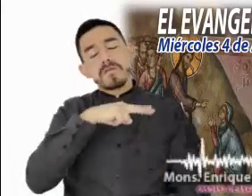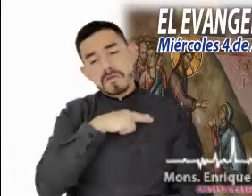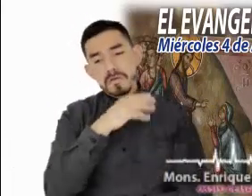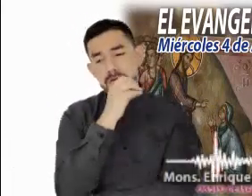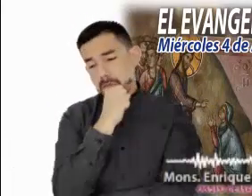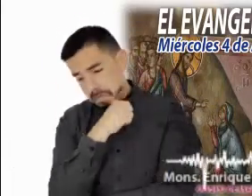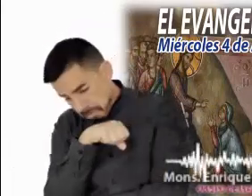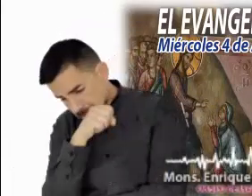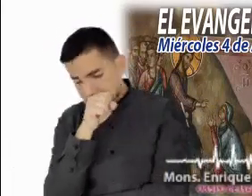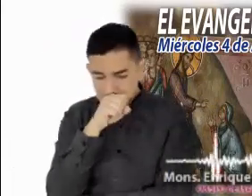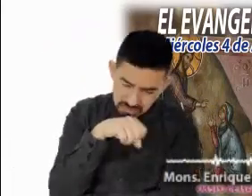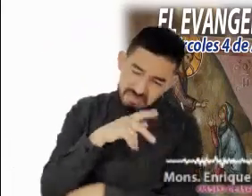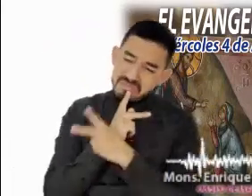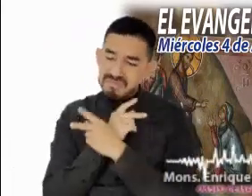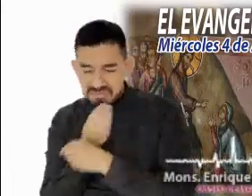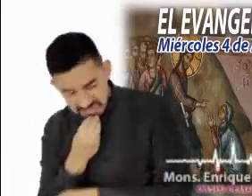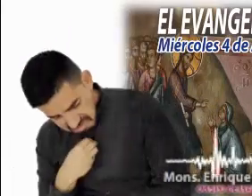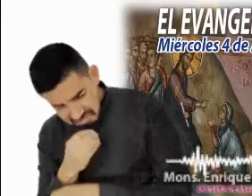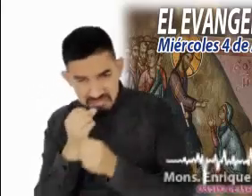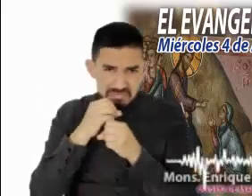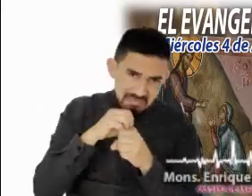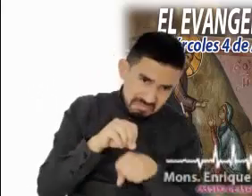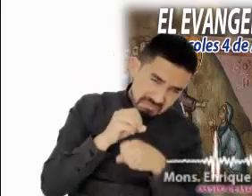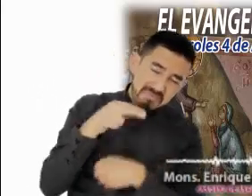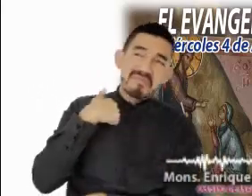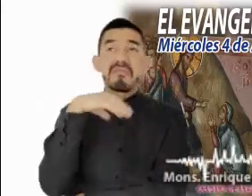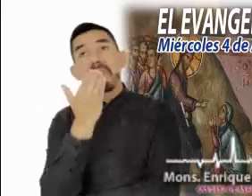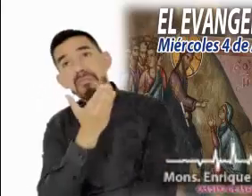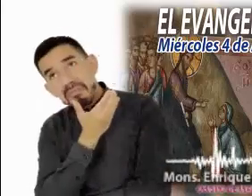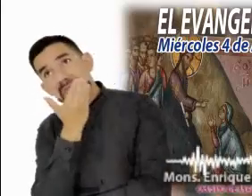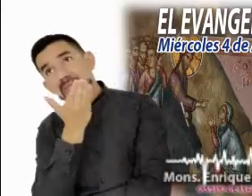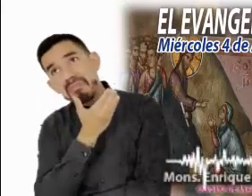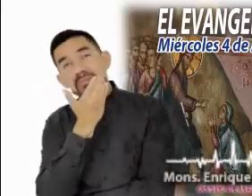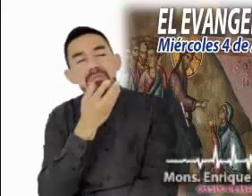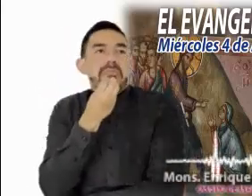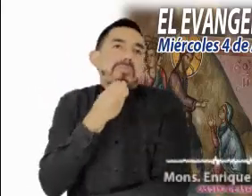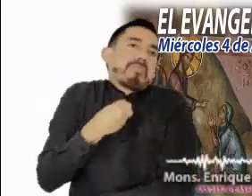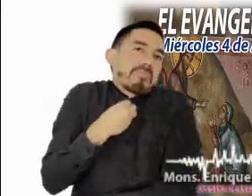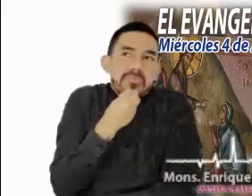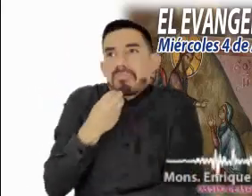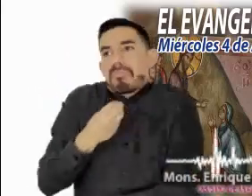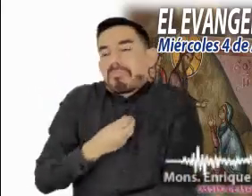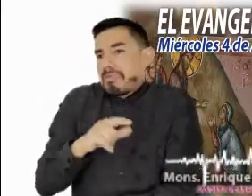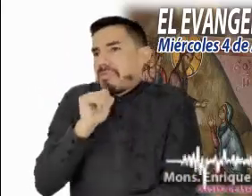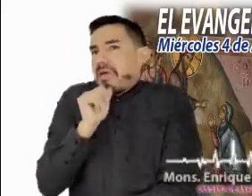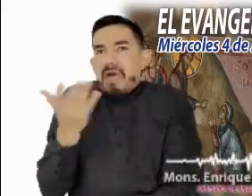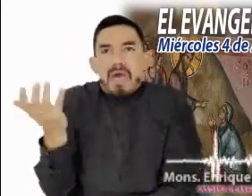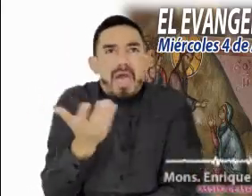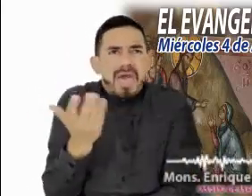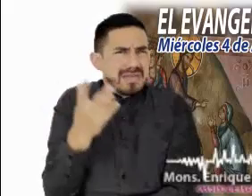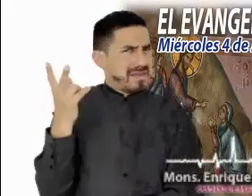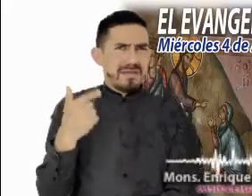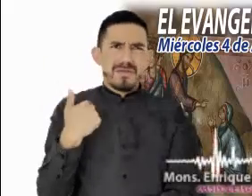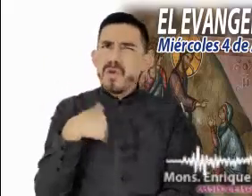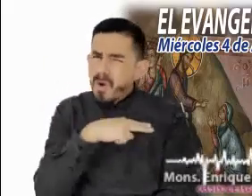pasividad y el conformismo con el cual nos cobijamos y nos escudamos para no actuar